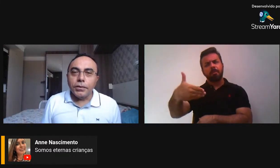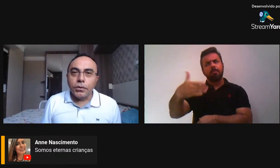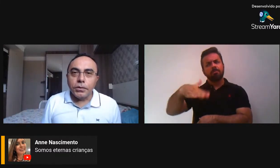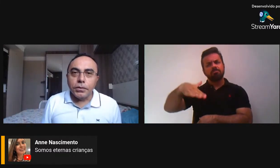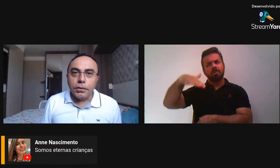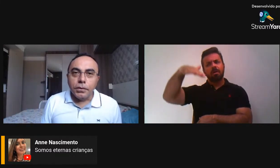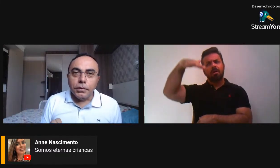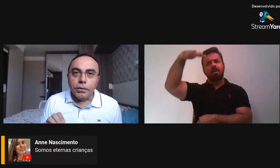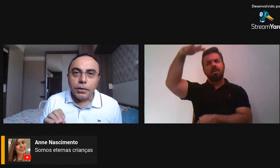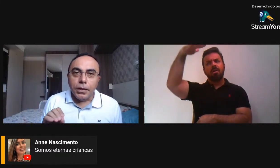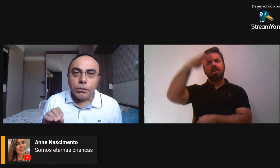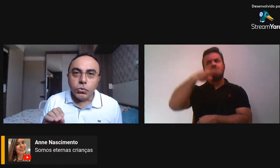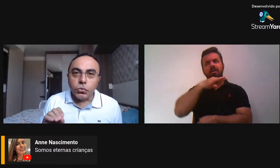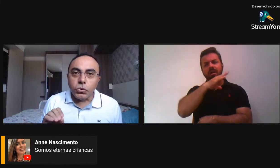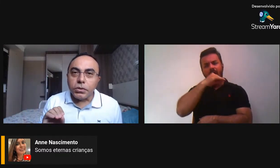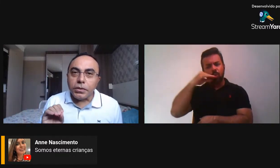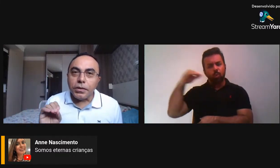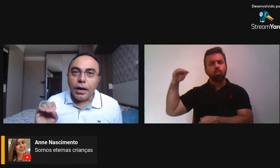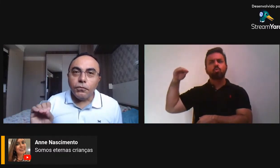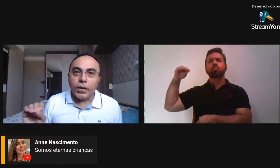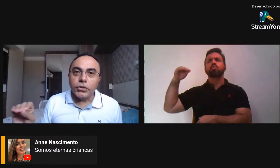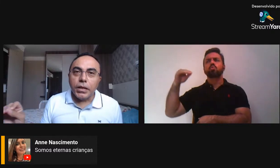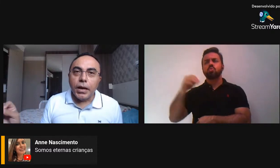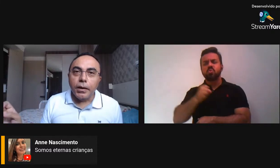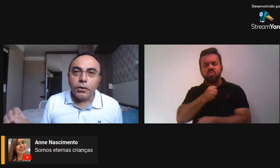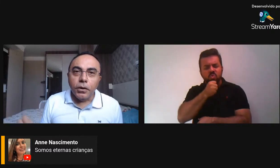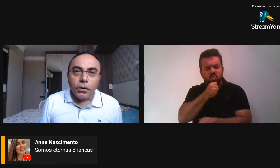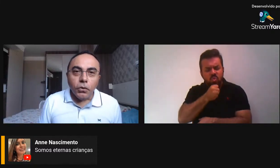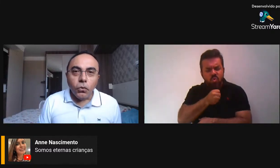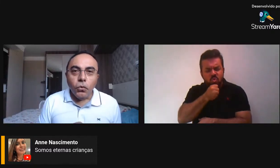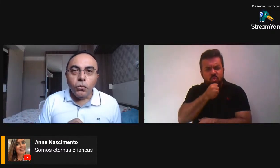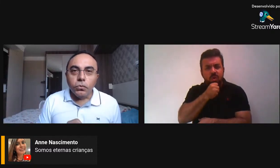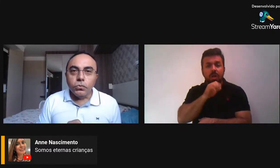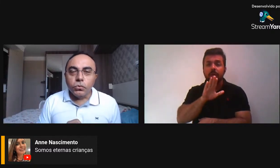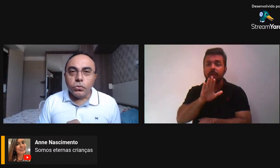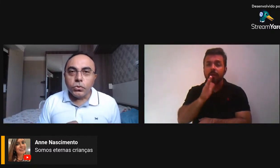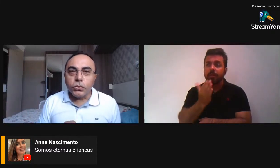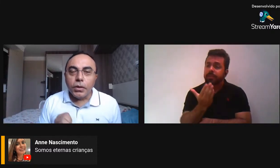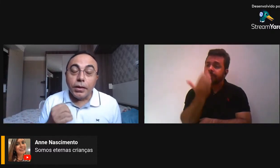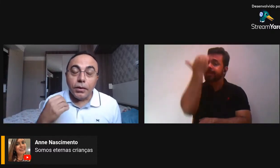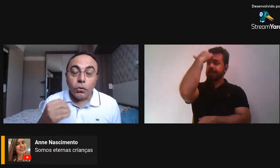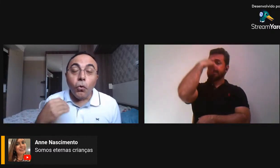quer dizer que nós iremos nos afastar ou